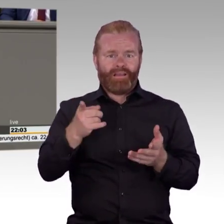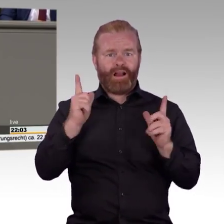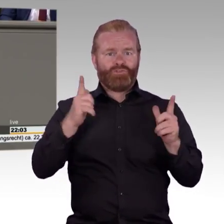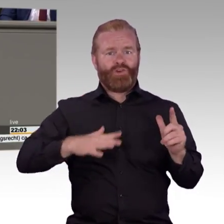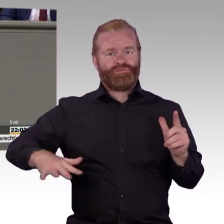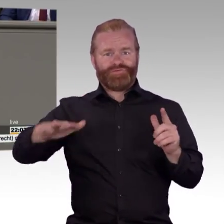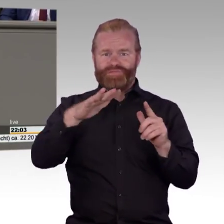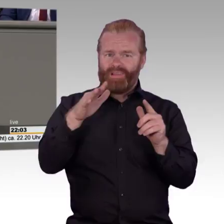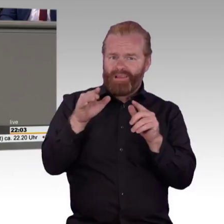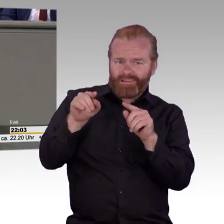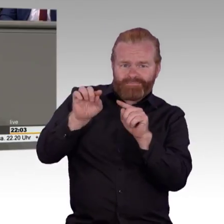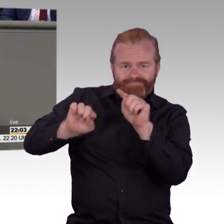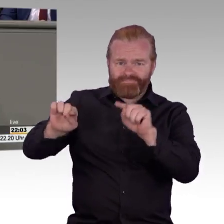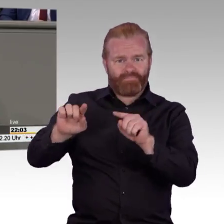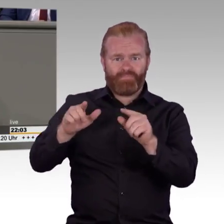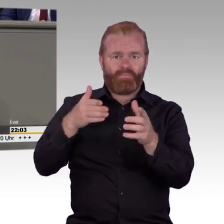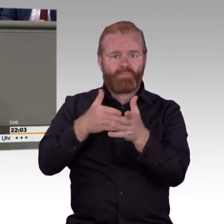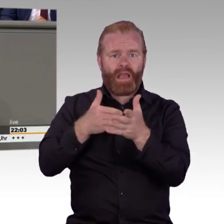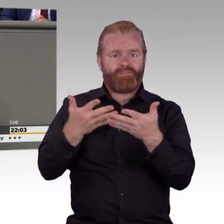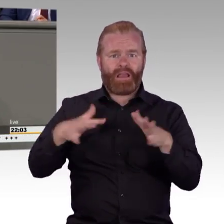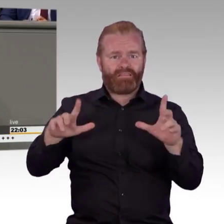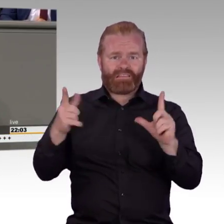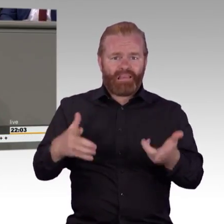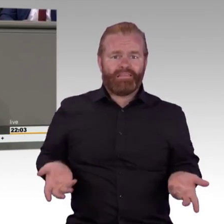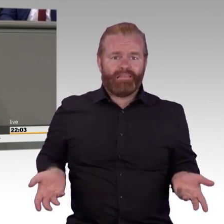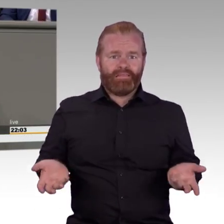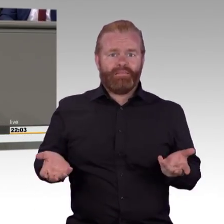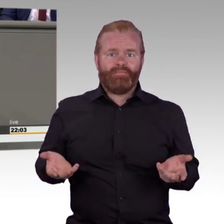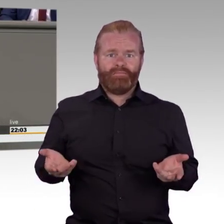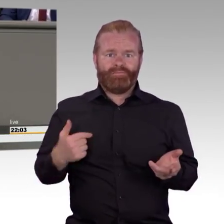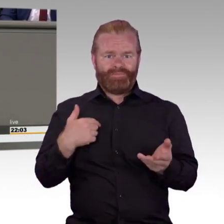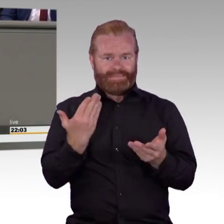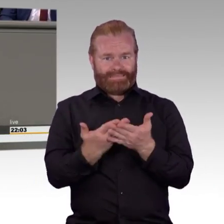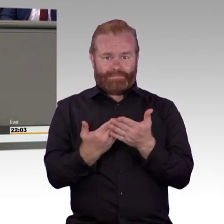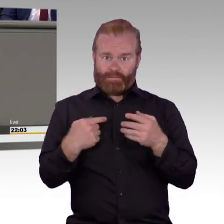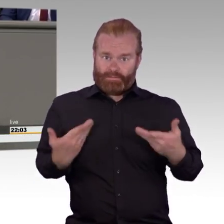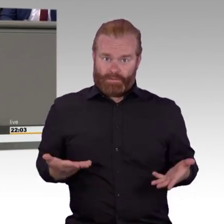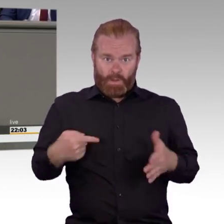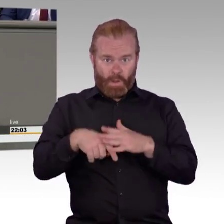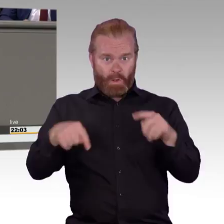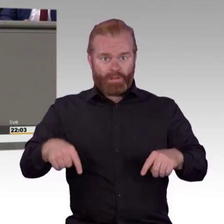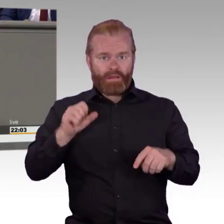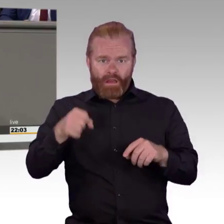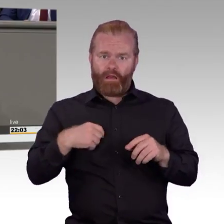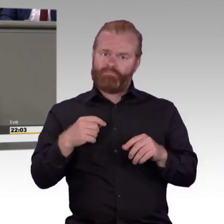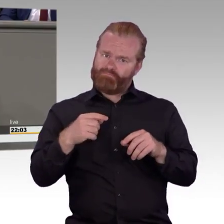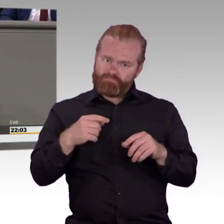Soziales und öffentliche Daseinsvorsorge hier einen großen Schritt hätte weiterkommen können. Aber selbst da,